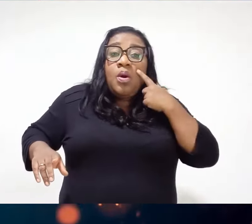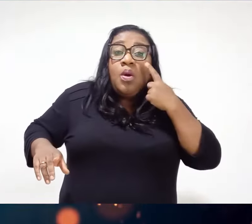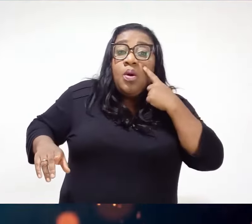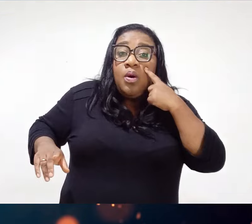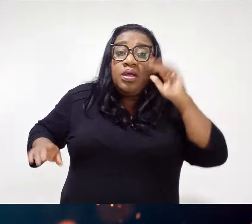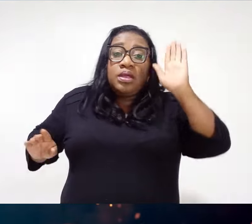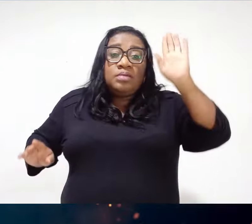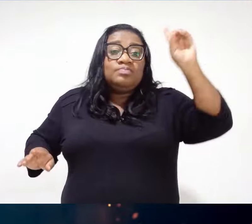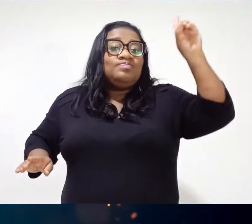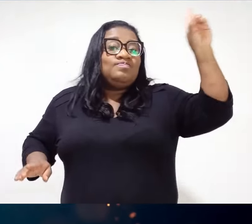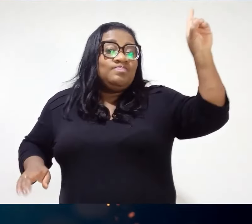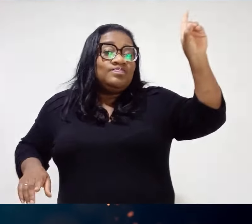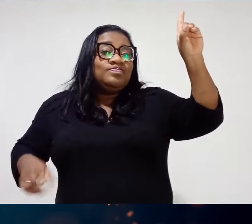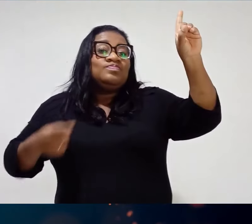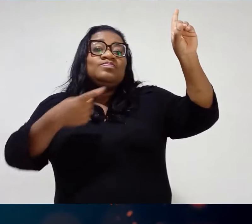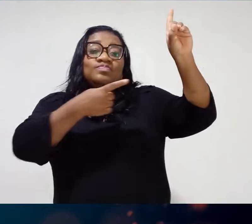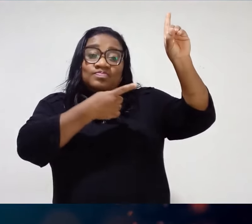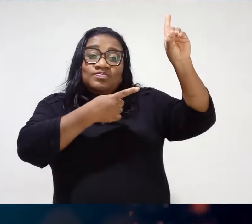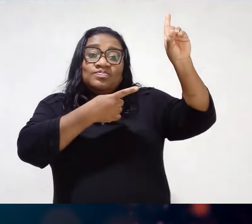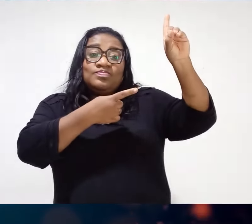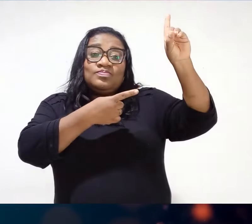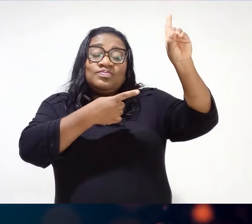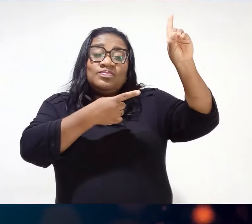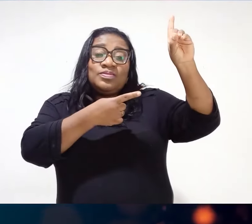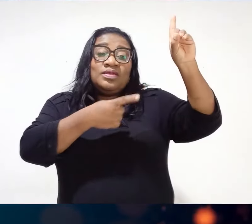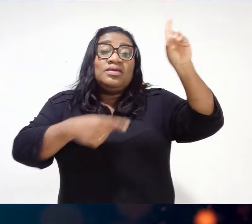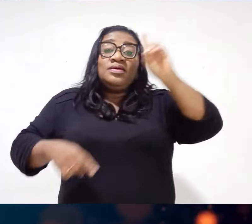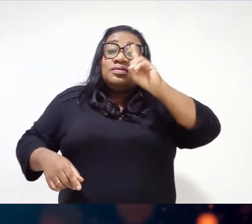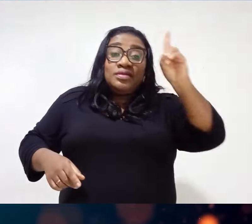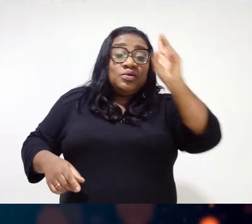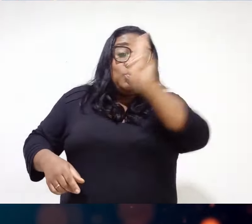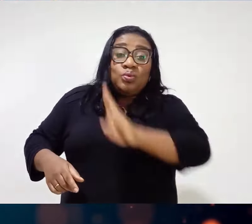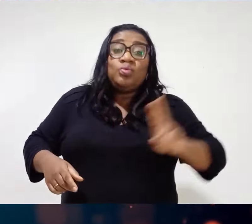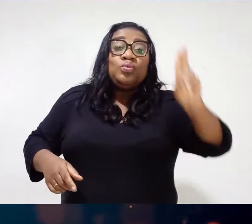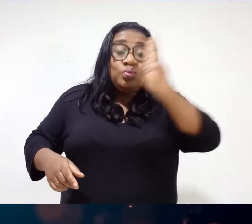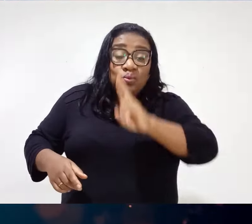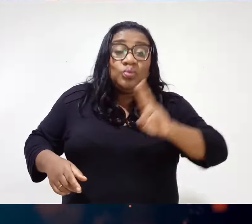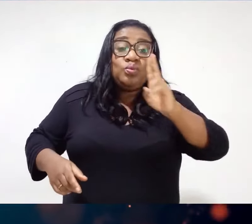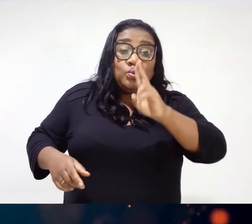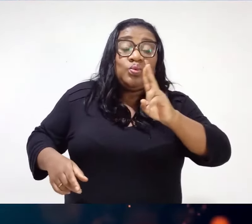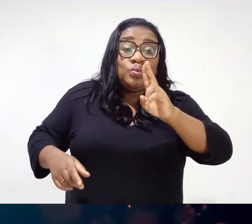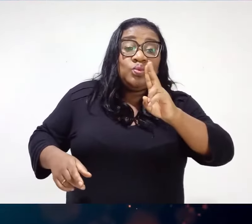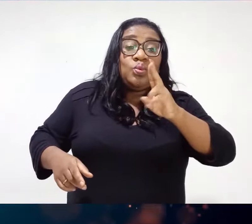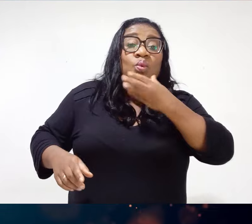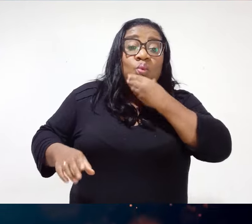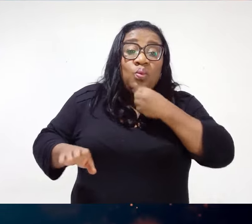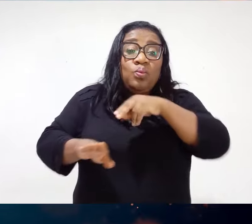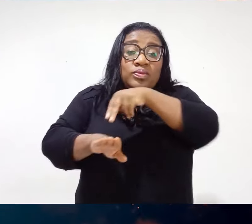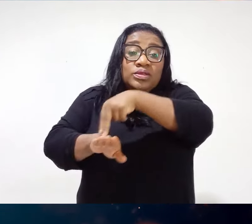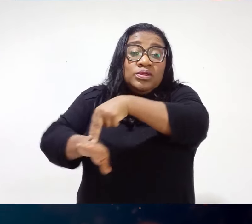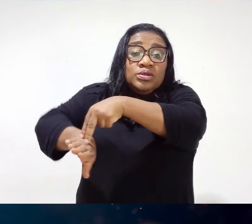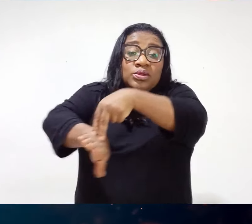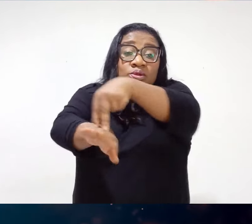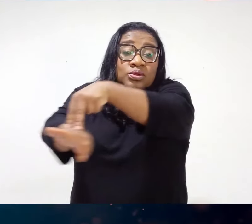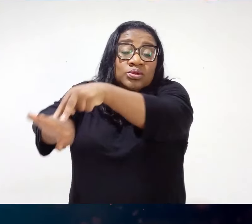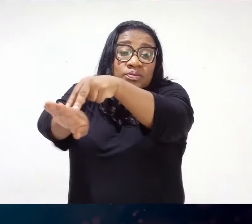Vai, vai zombar Olha o que Deus faz com seus servos Uma coisa interessante Quando eu vi essa foto aqui, irmão